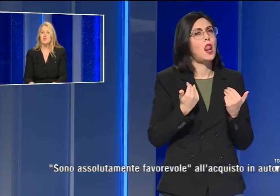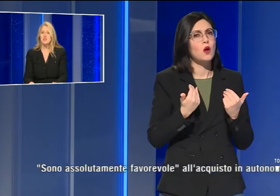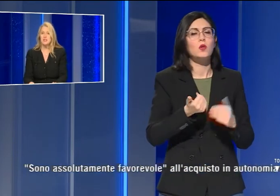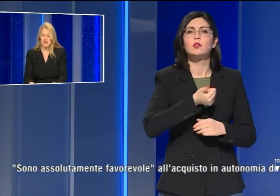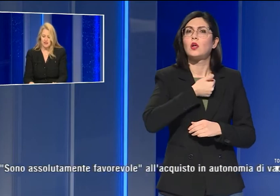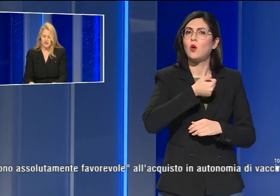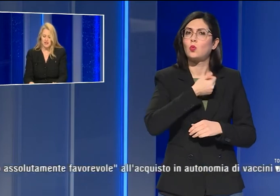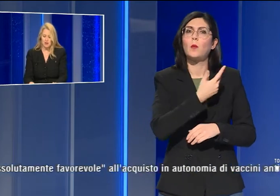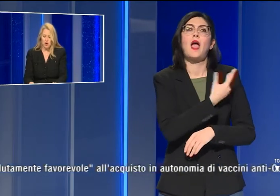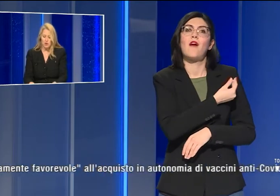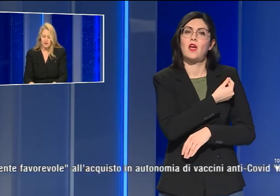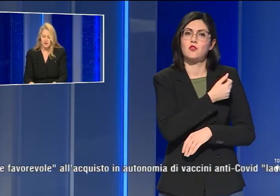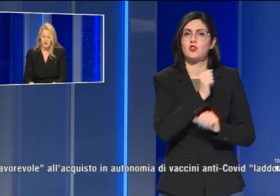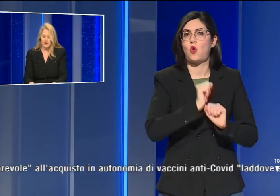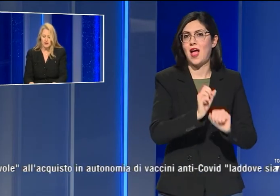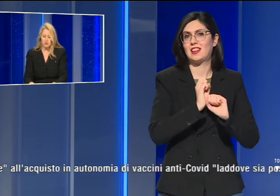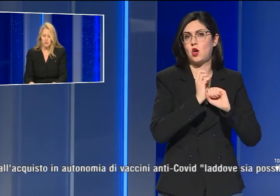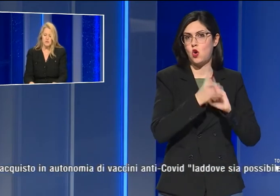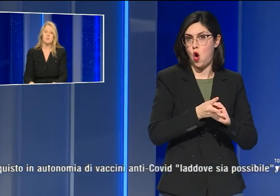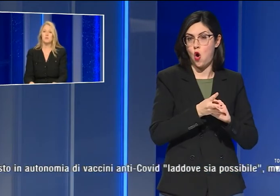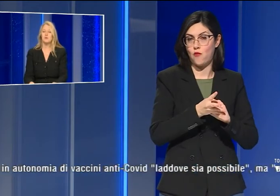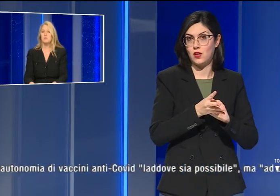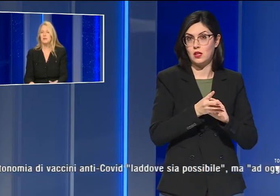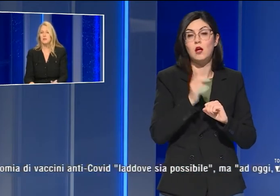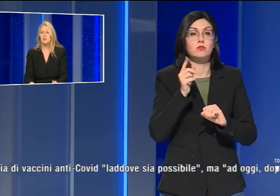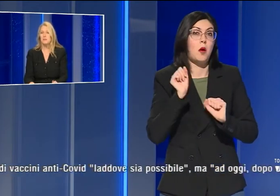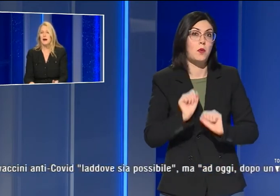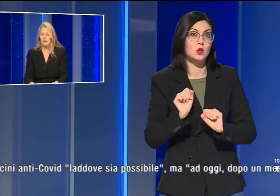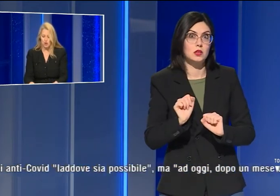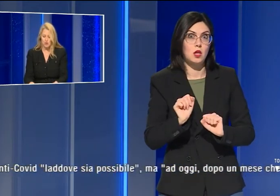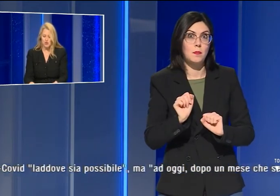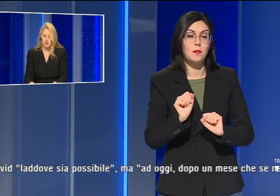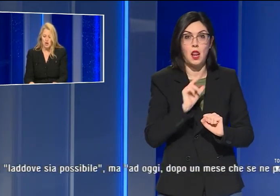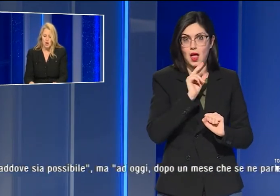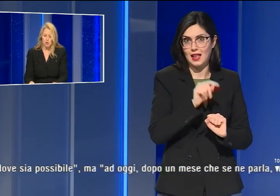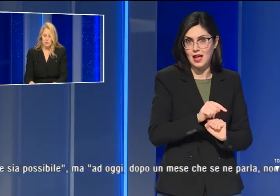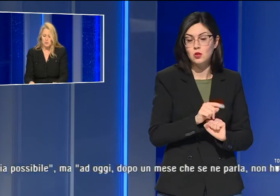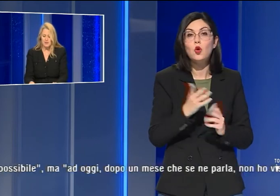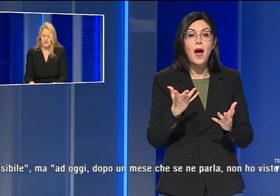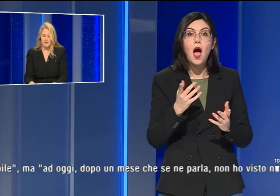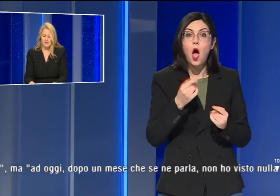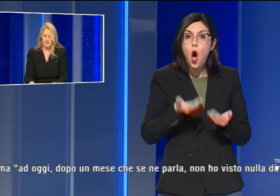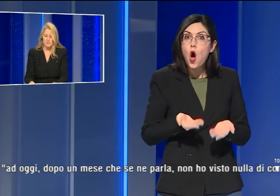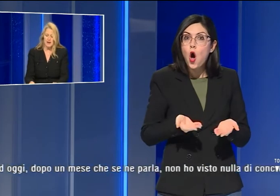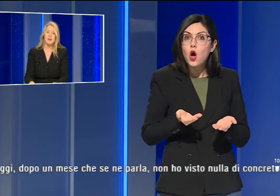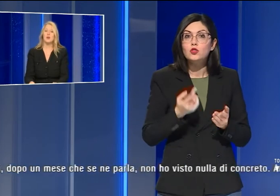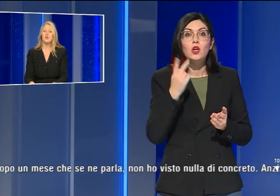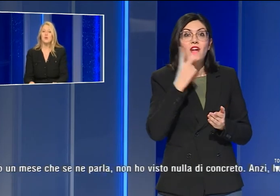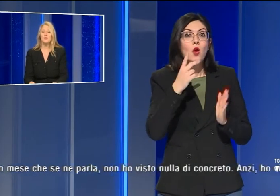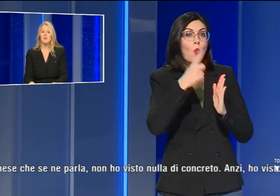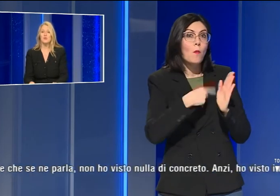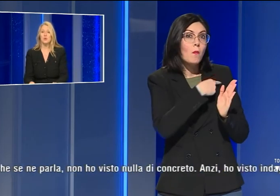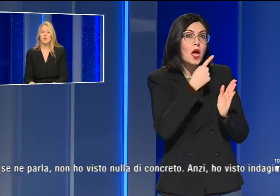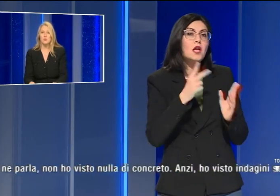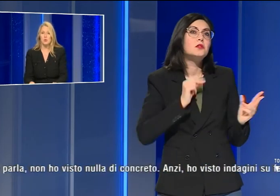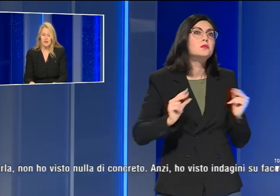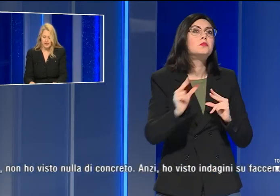di vaccini anti-Covid laddove sia possibile. detto ma ad oggi, dopo un mese che se ne parla, non